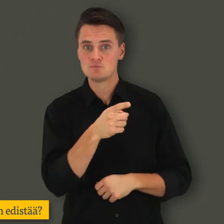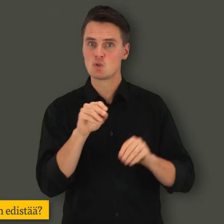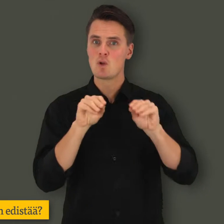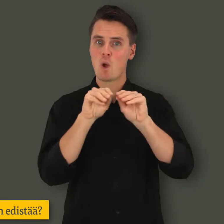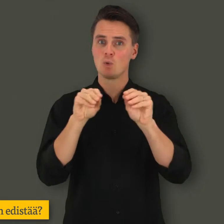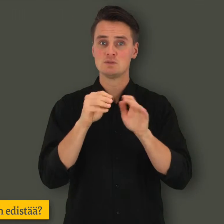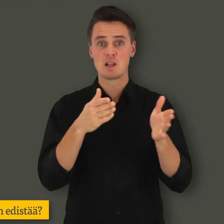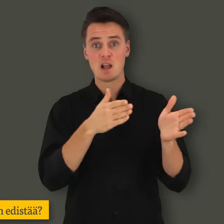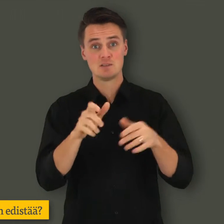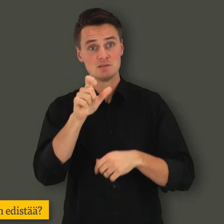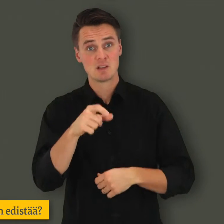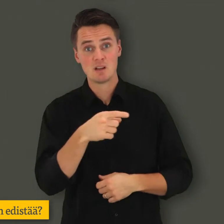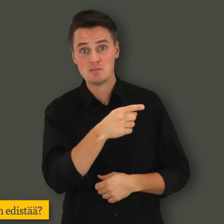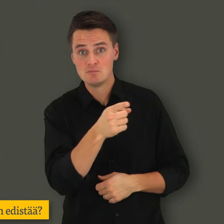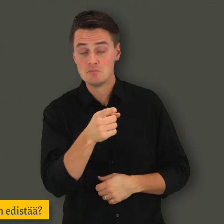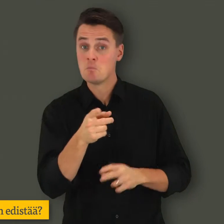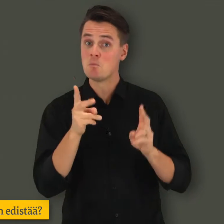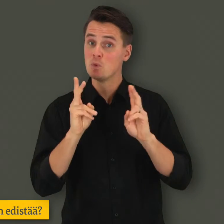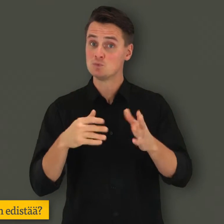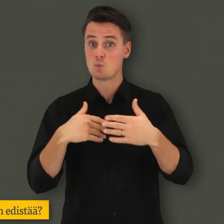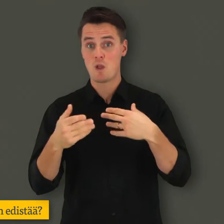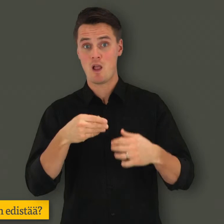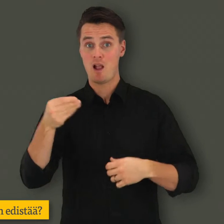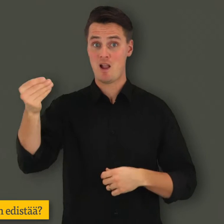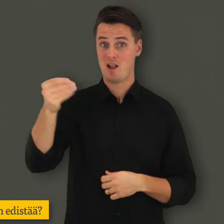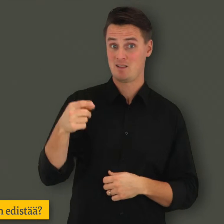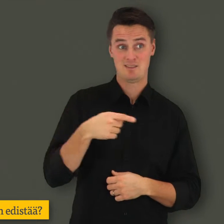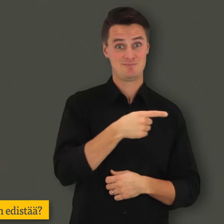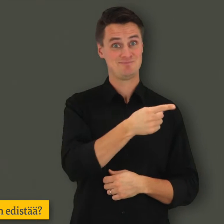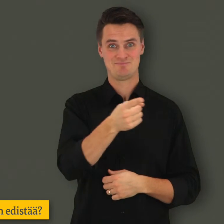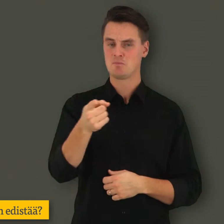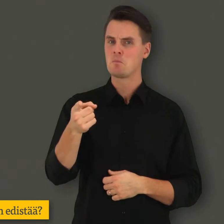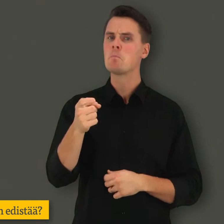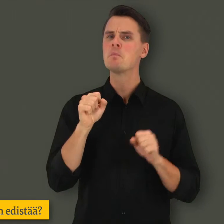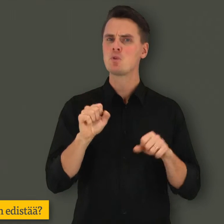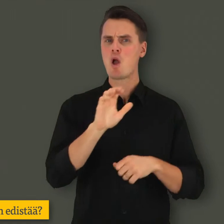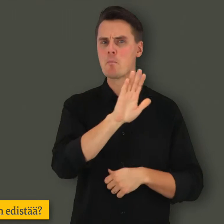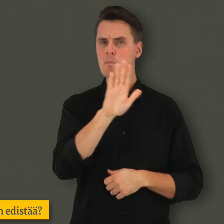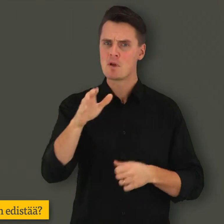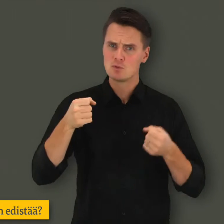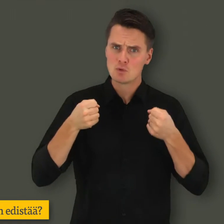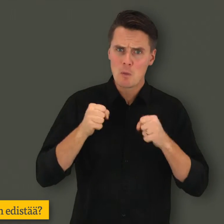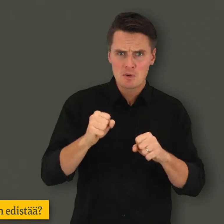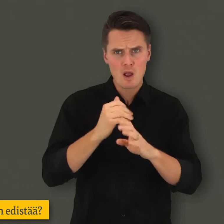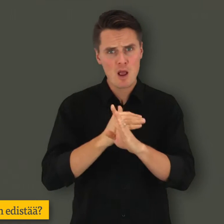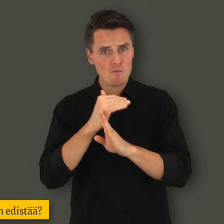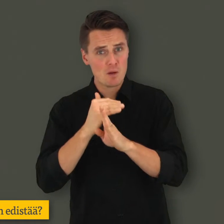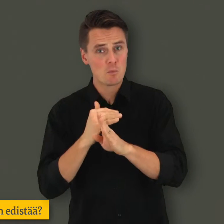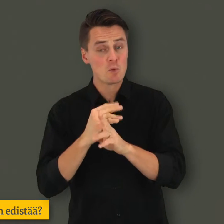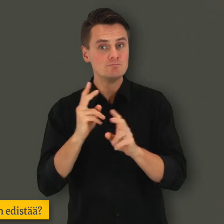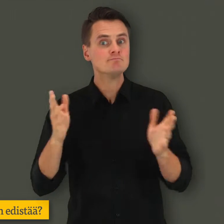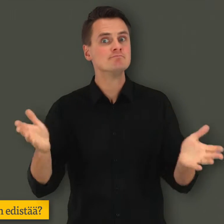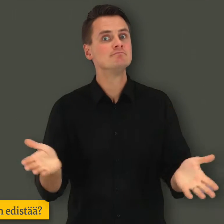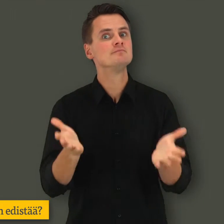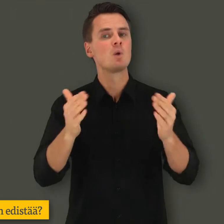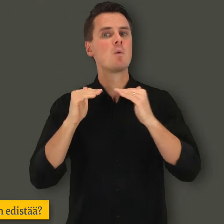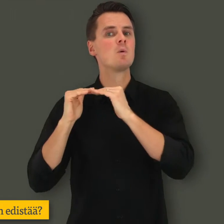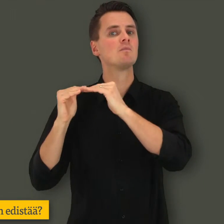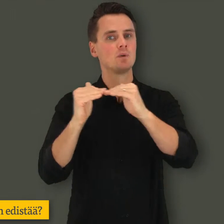viranomaisten, koulutuksen järjestäjien sekä työnantajien tulee arvioida ja edistää yhdenvertaisuutta